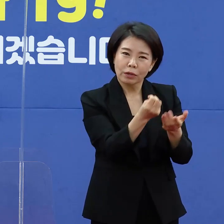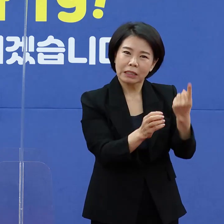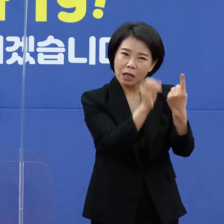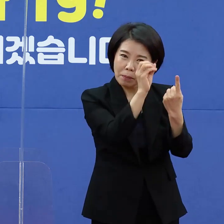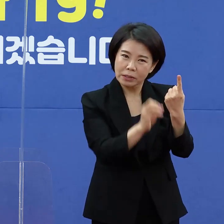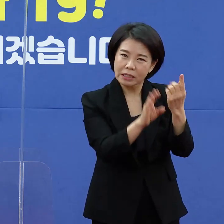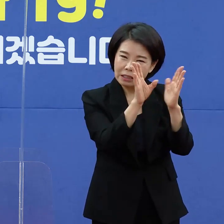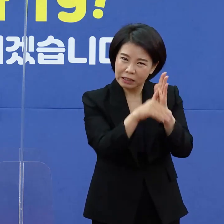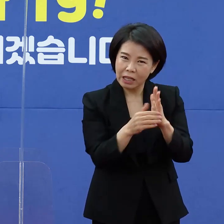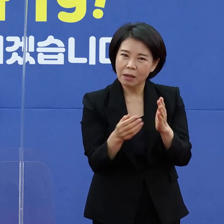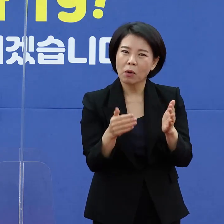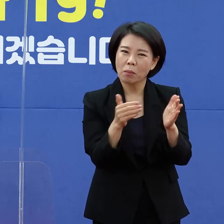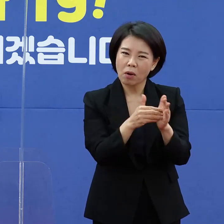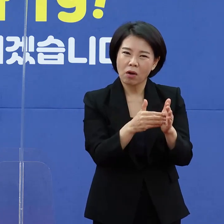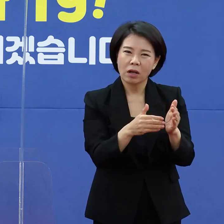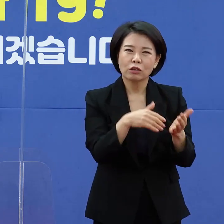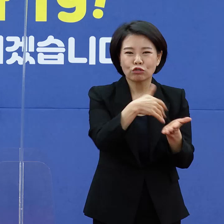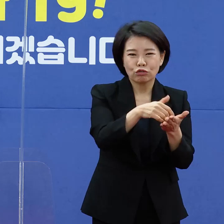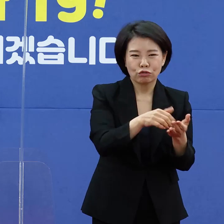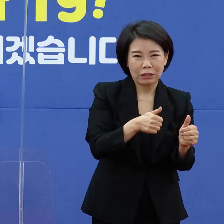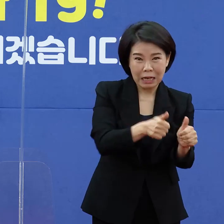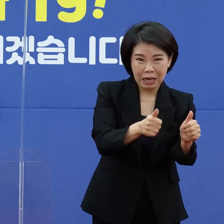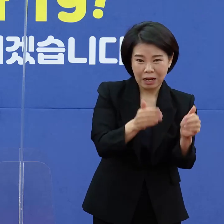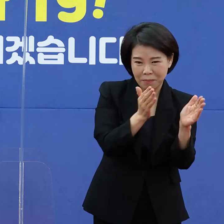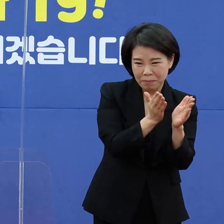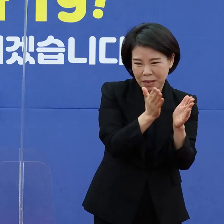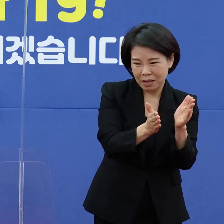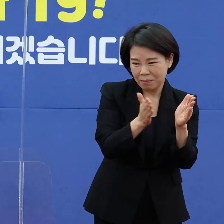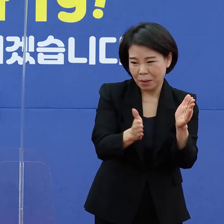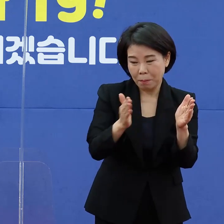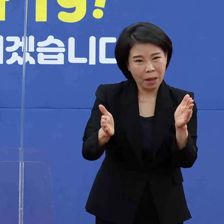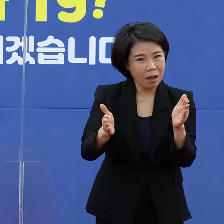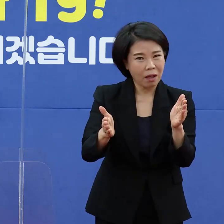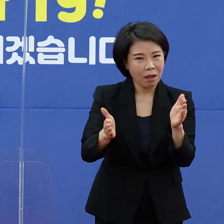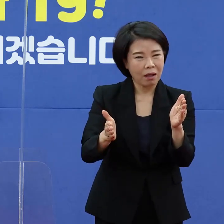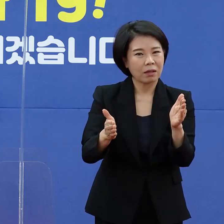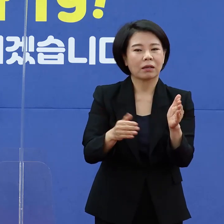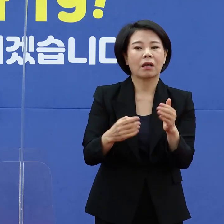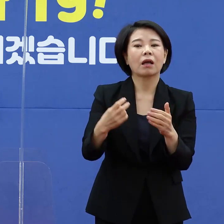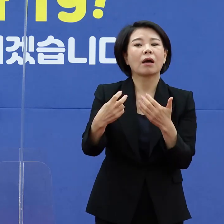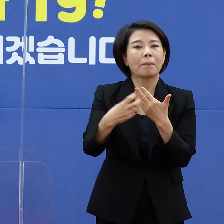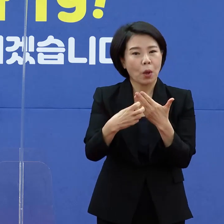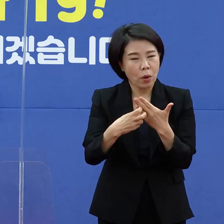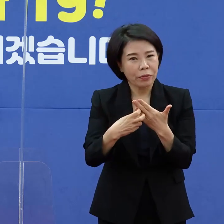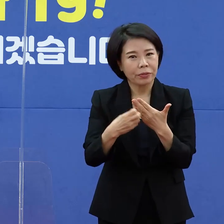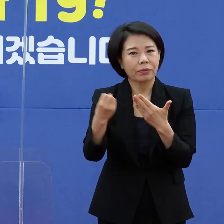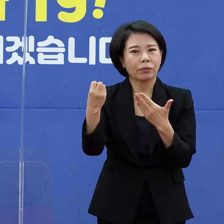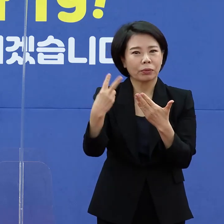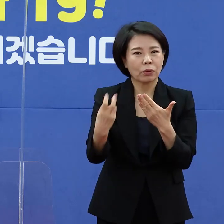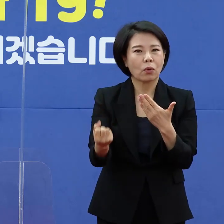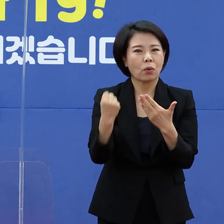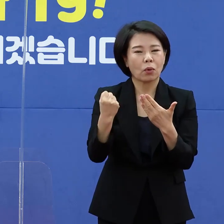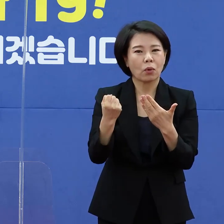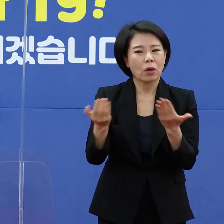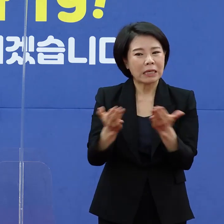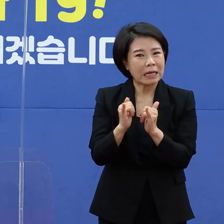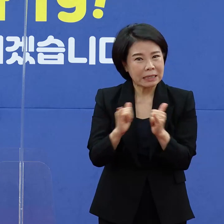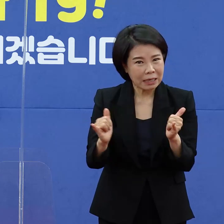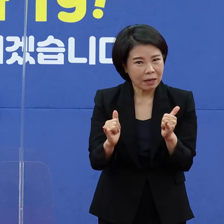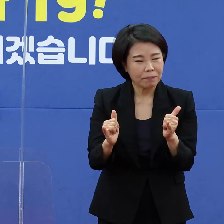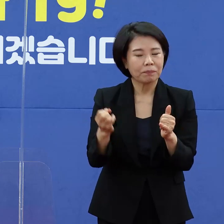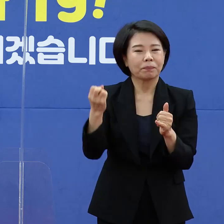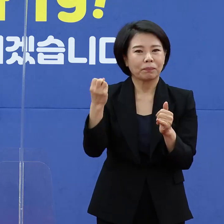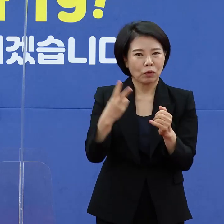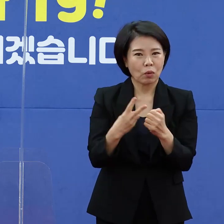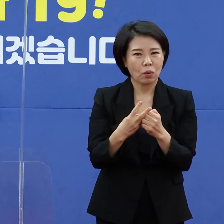%일 때 몇 명까지 이런 부분들은 저희가 의료 역량 그 다음에 인력을 더 중환하는